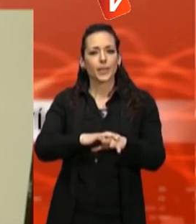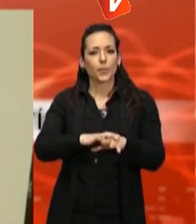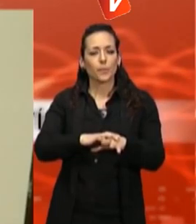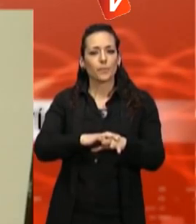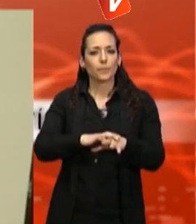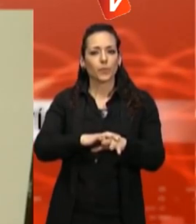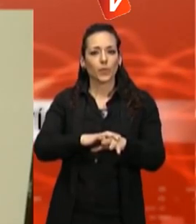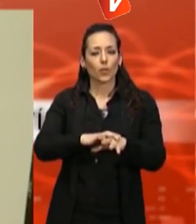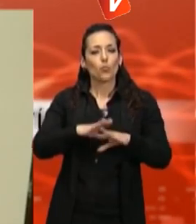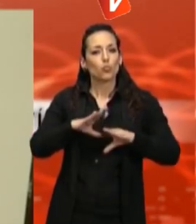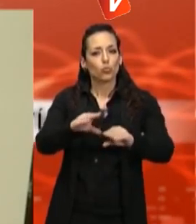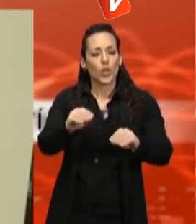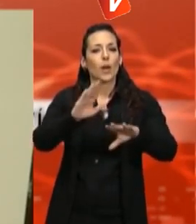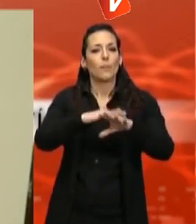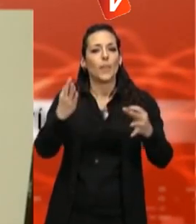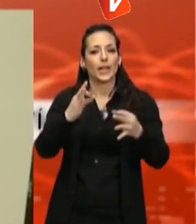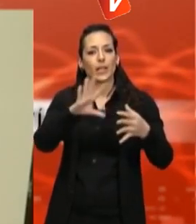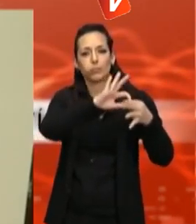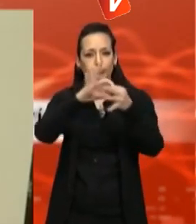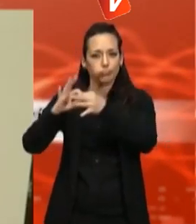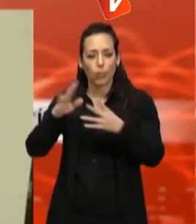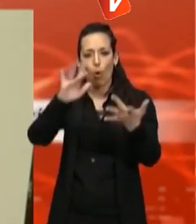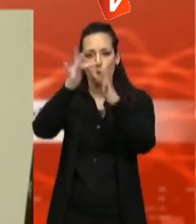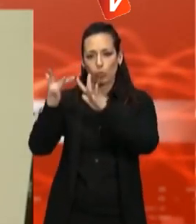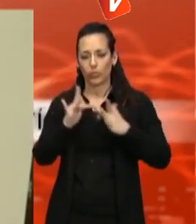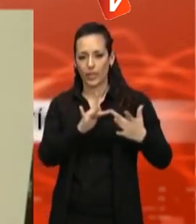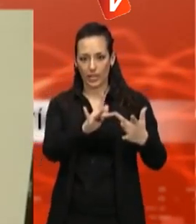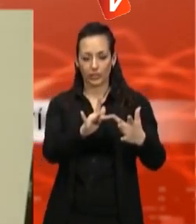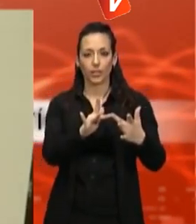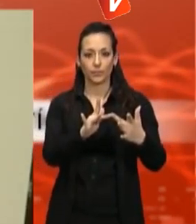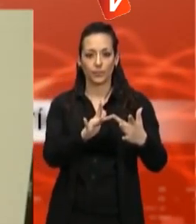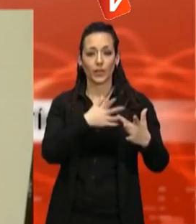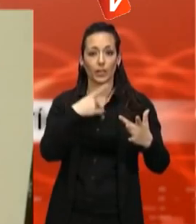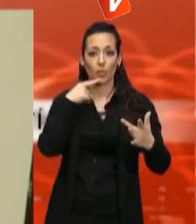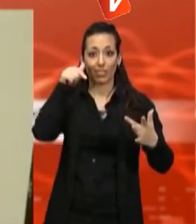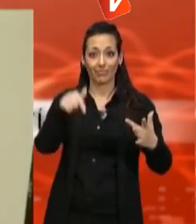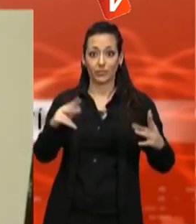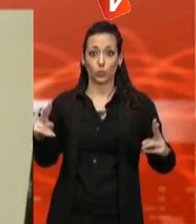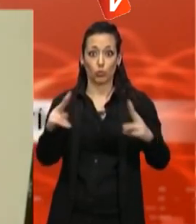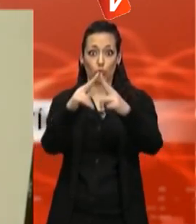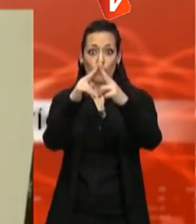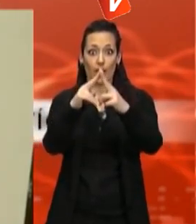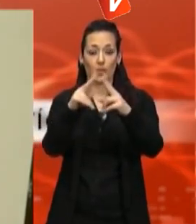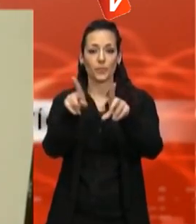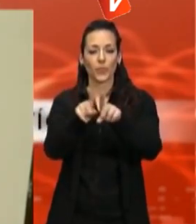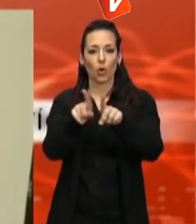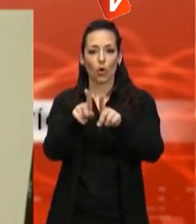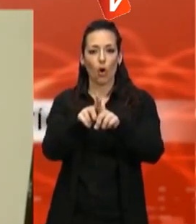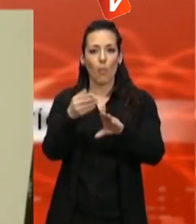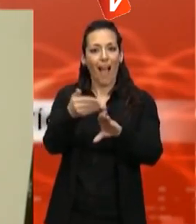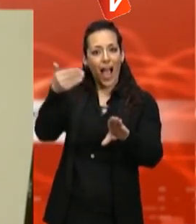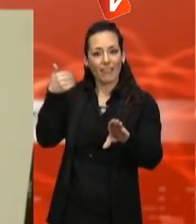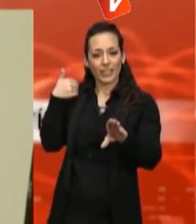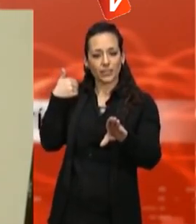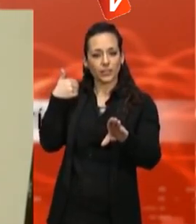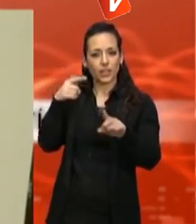el sector a la nostra ciutat. És a dir, aquesta trobada d'avui també pot ser un punt d'inflexió, d'un abans i un després, del qual estaríem molt